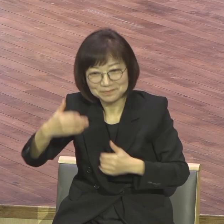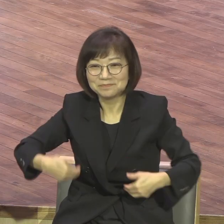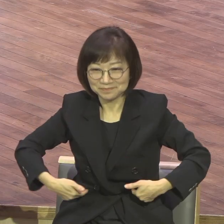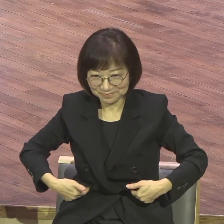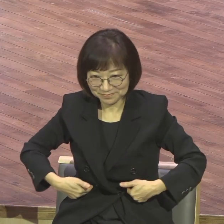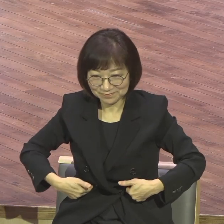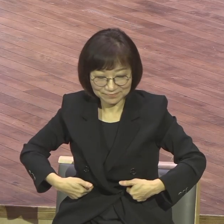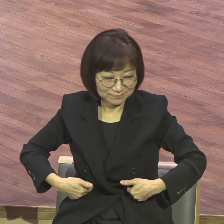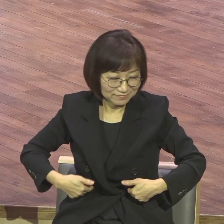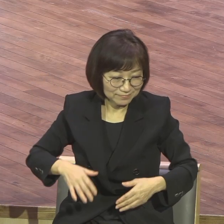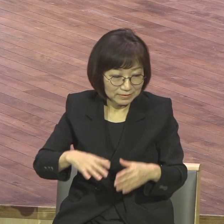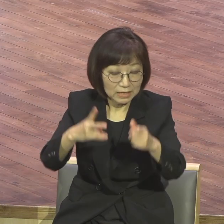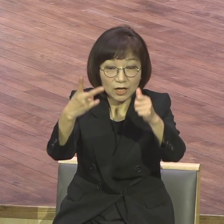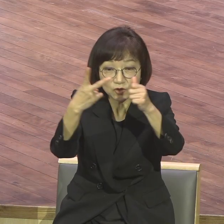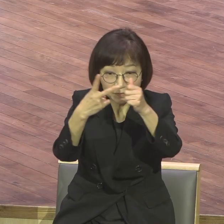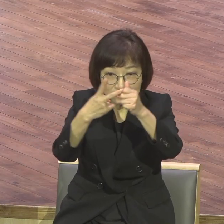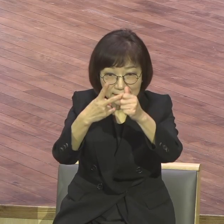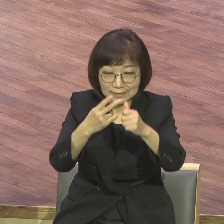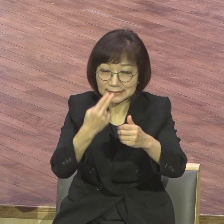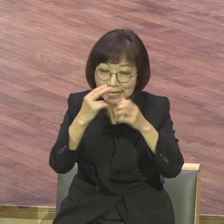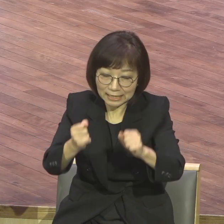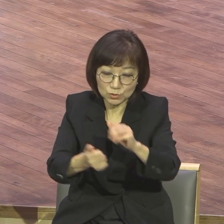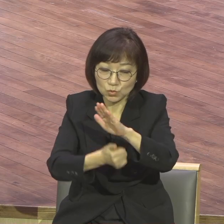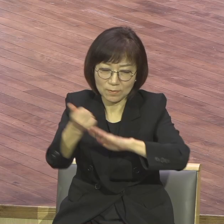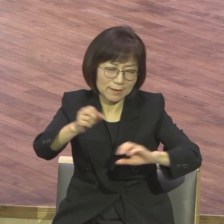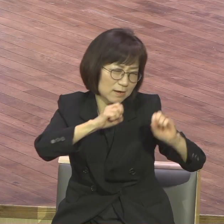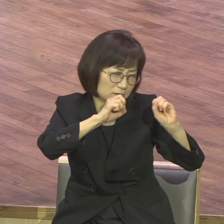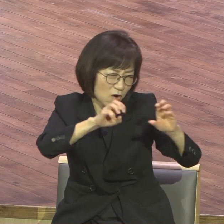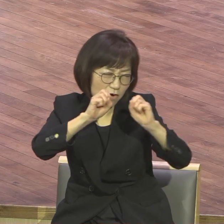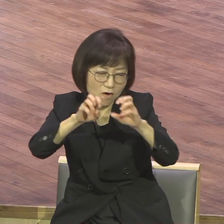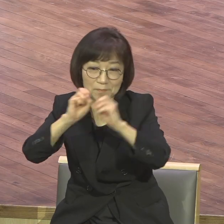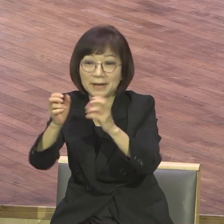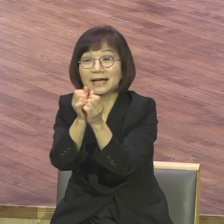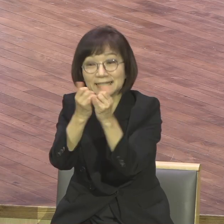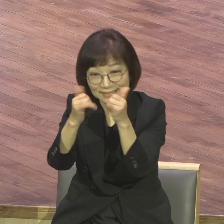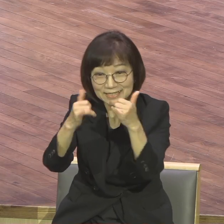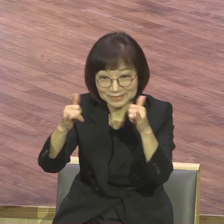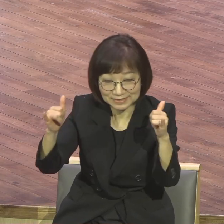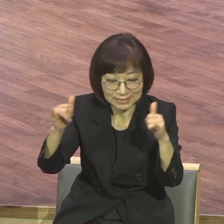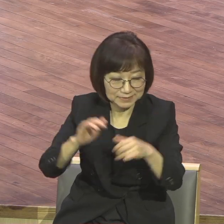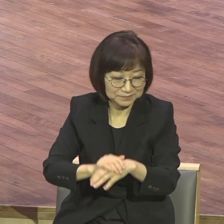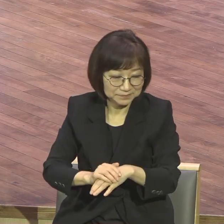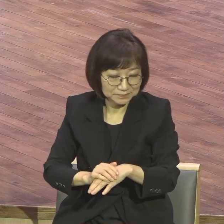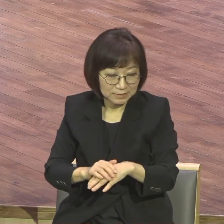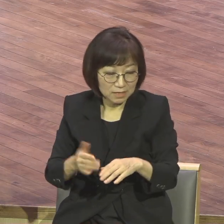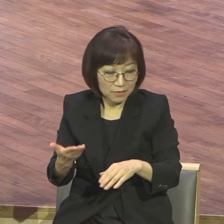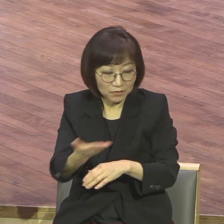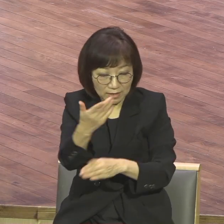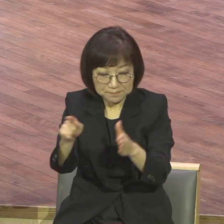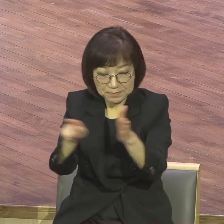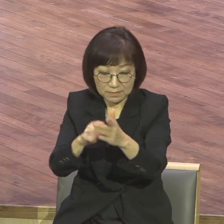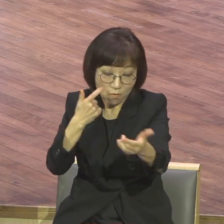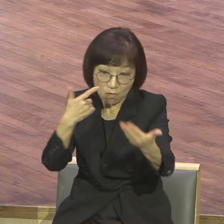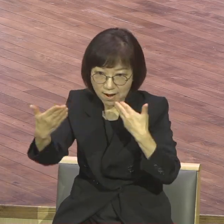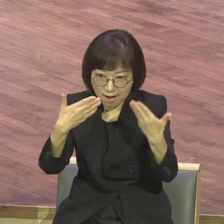산소망의 전파자입니다. 7절 봅니다. 너의 믿음의 확실함은 불로